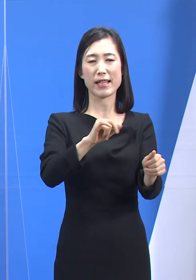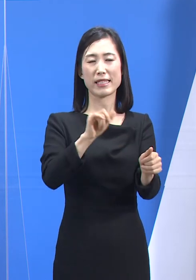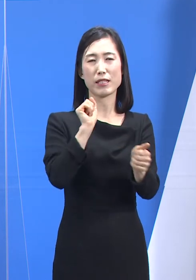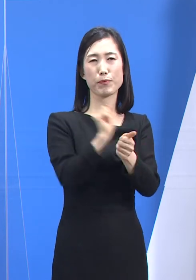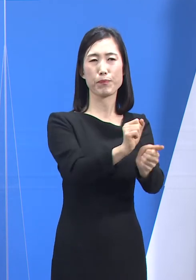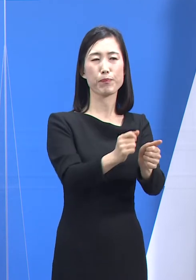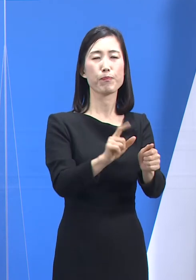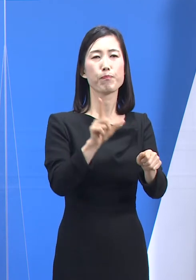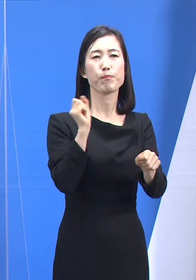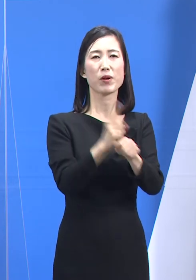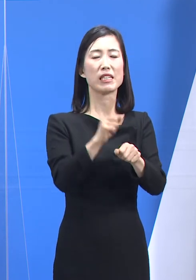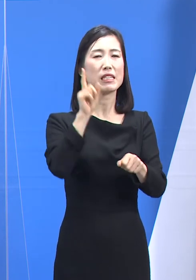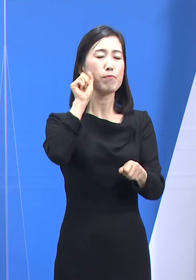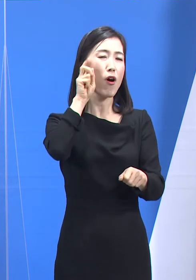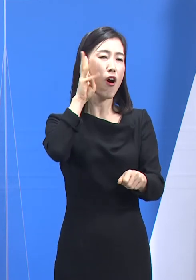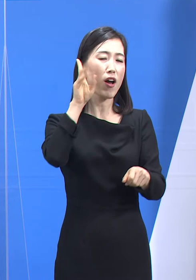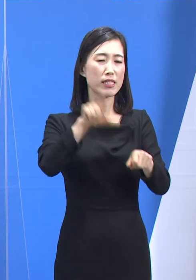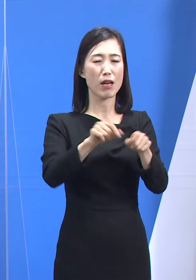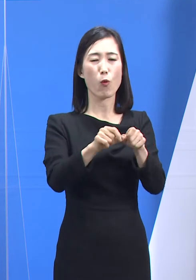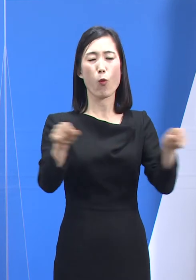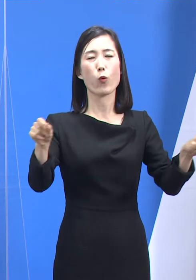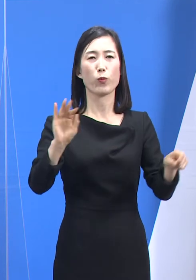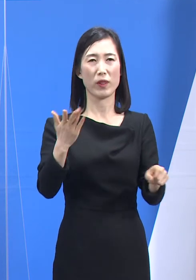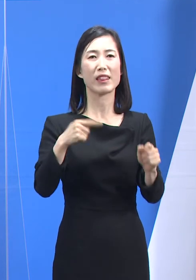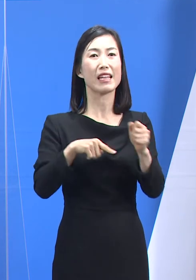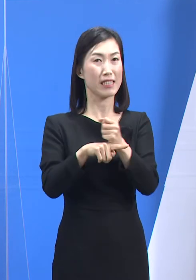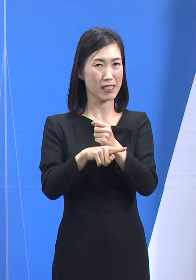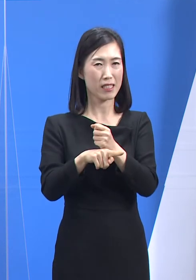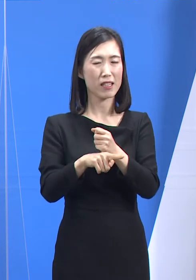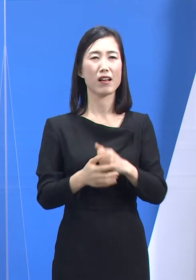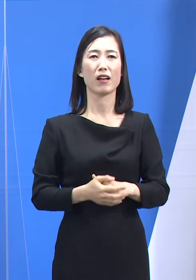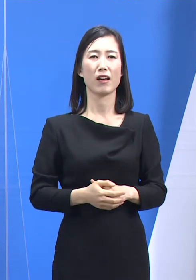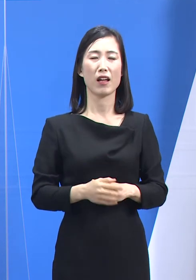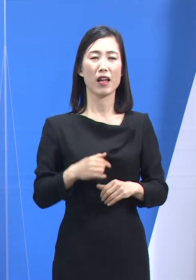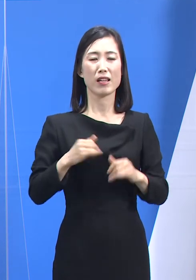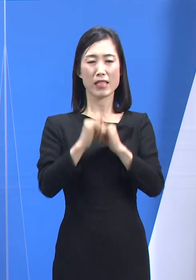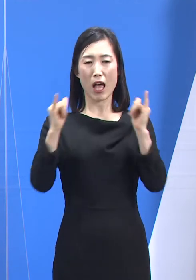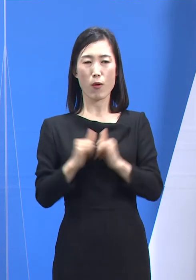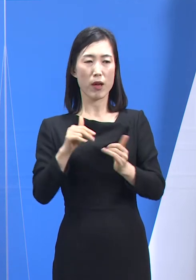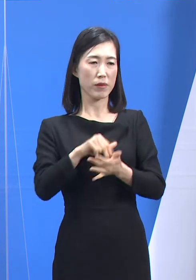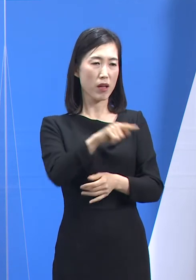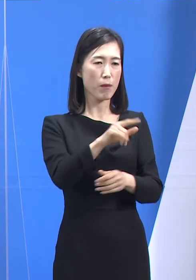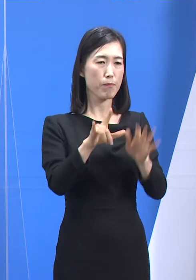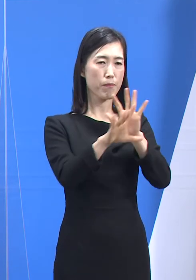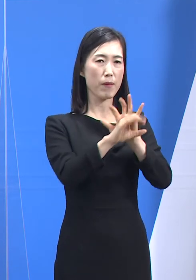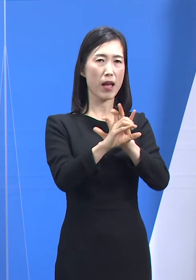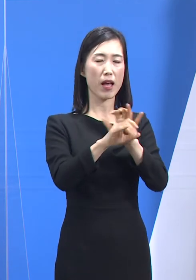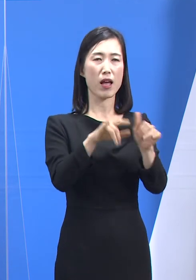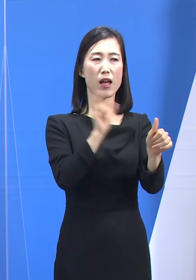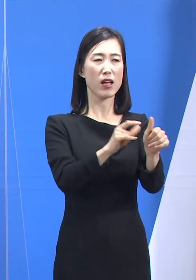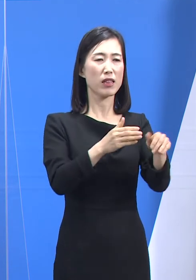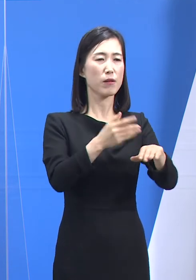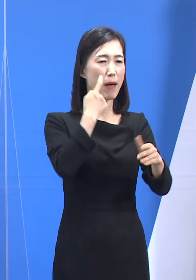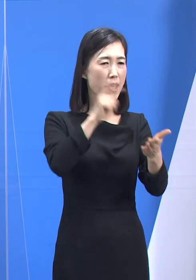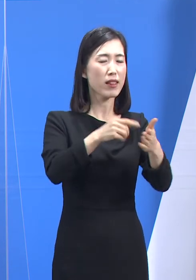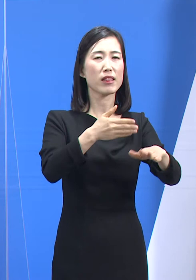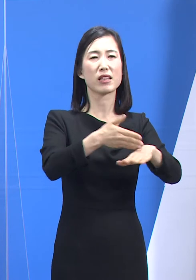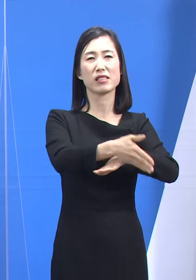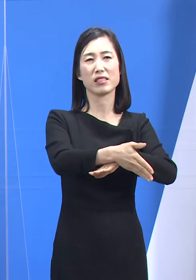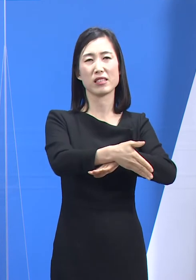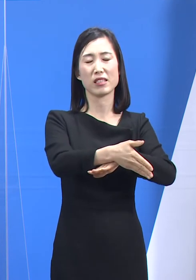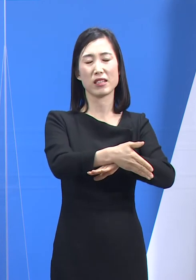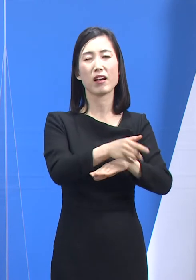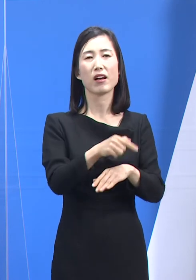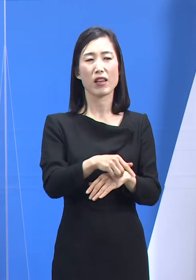상당시간 흘렀을 가능성이 있습니다. 사회가 이를 늦게 발견한 것인 개연성이 있습니다. 이런